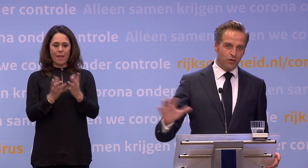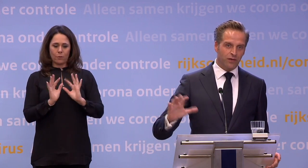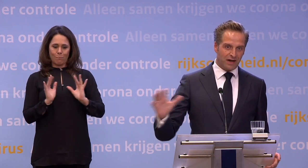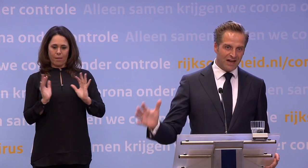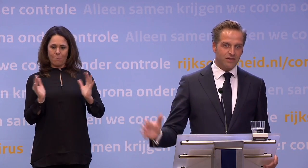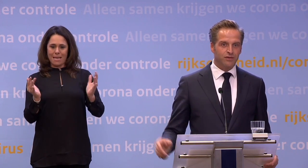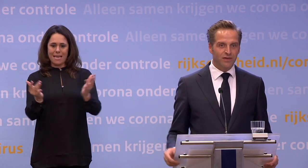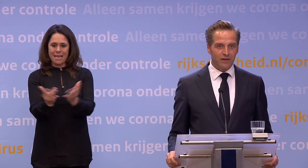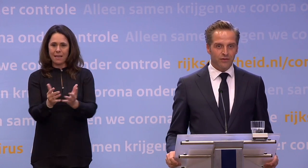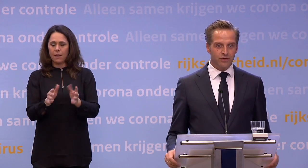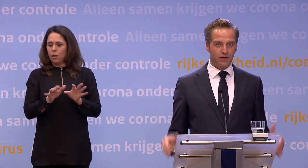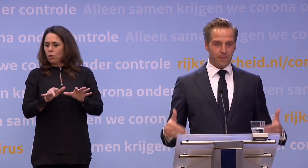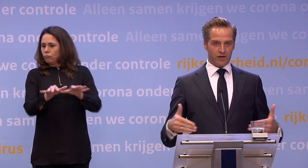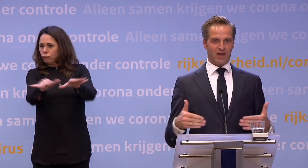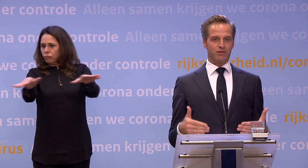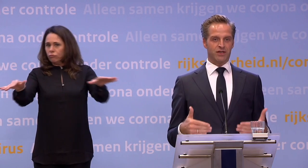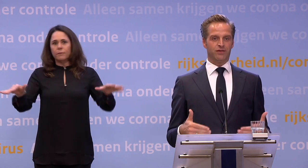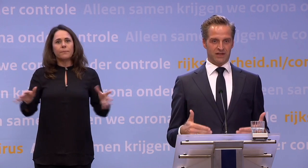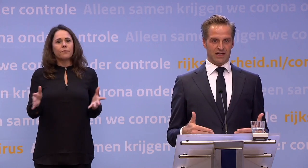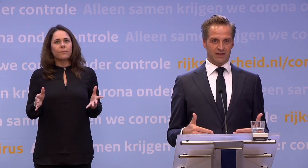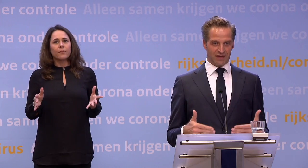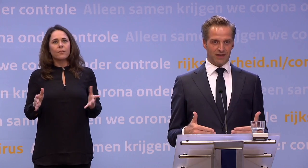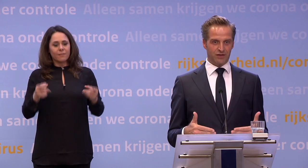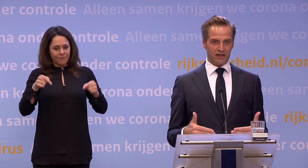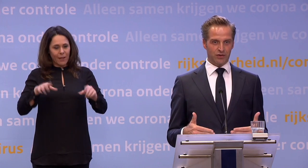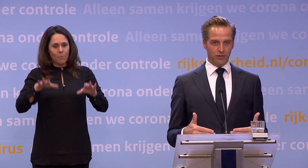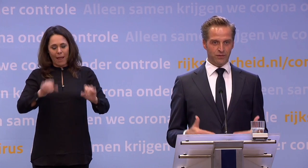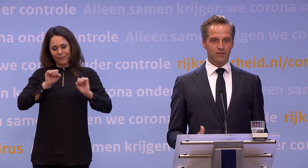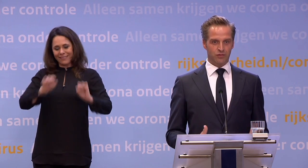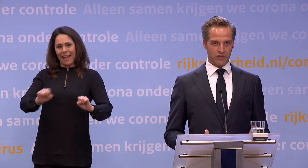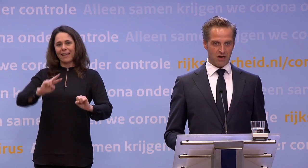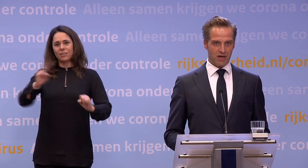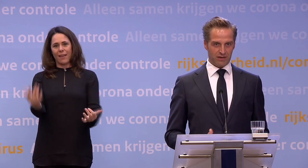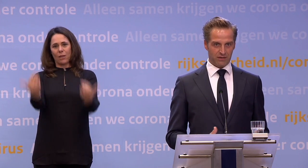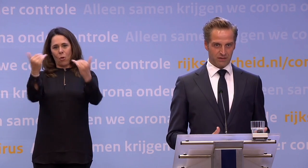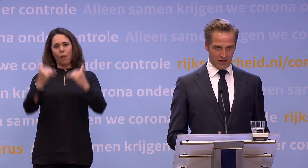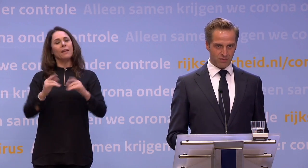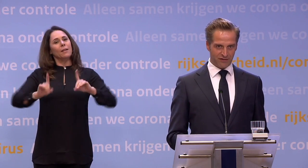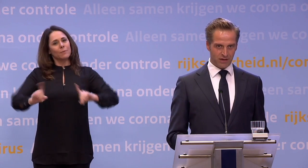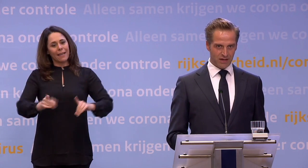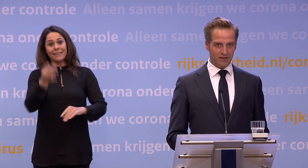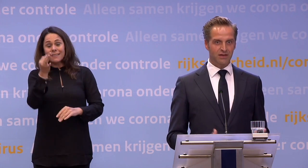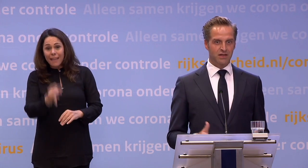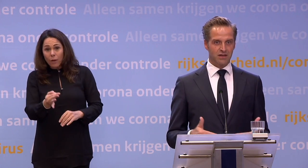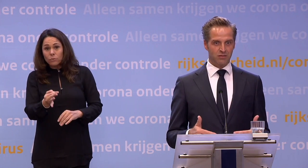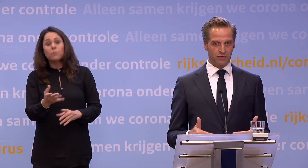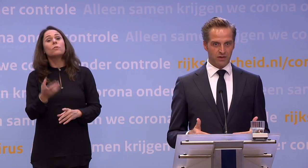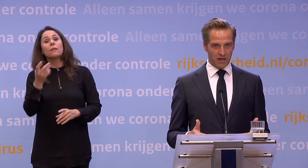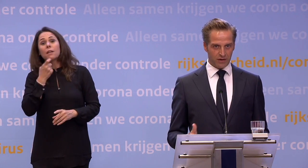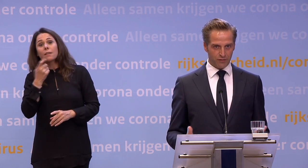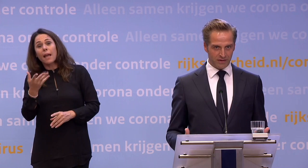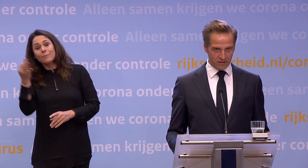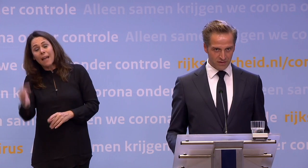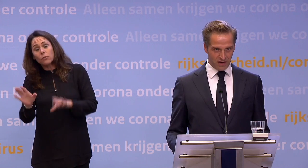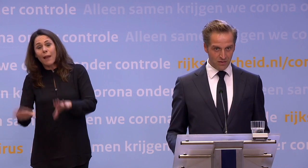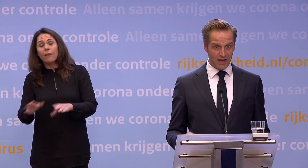en dat golft en raast over de wereld. Dus als wij bestand willen zijn tegen een tweede golf... ...moeten we ons houden aan thuisblijven bij klachten. Moeten we